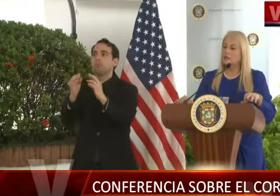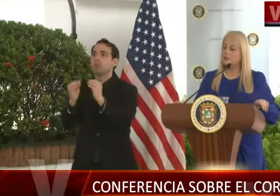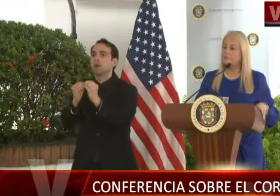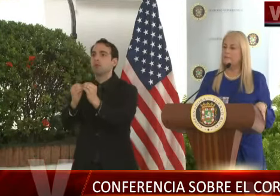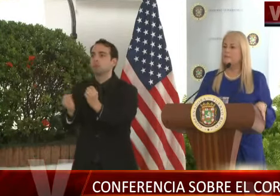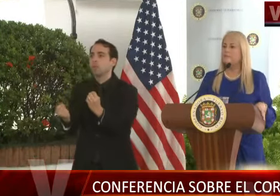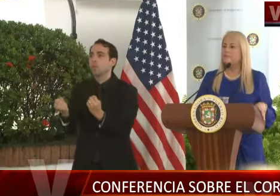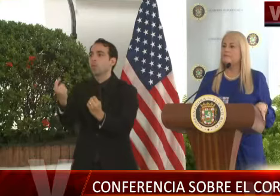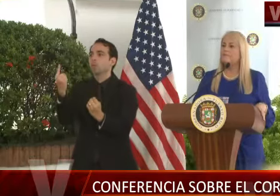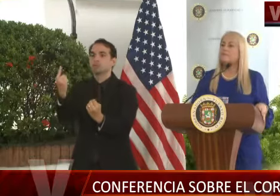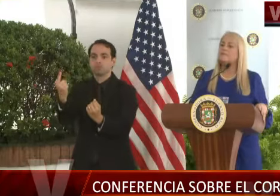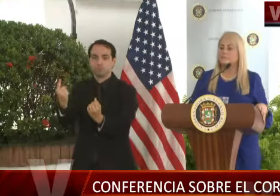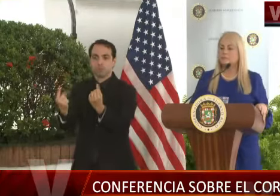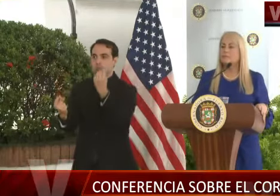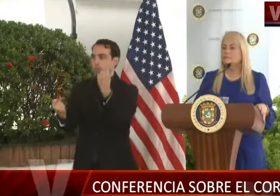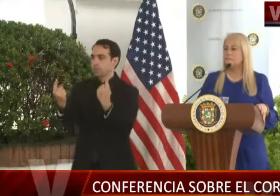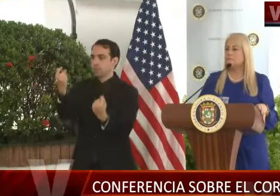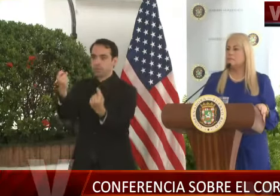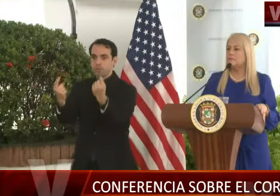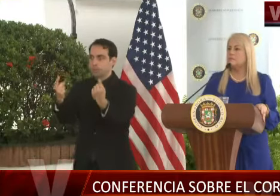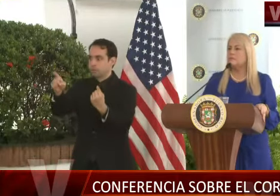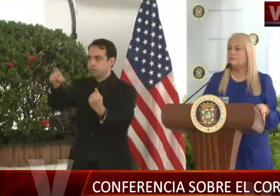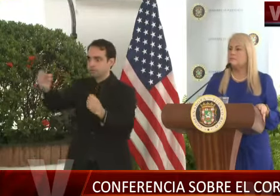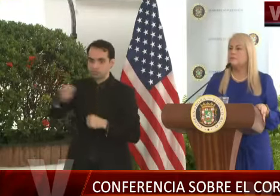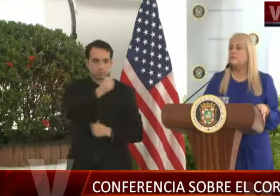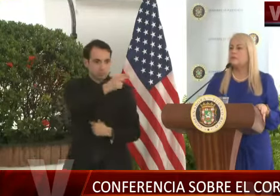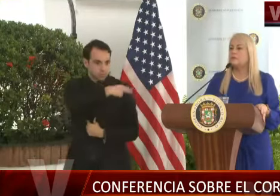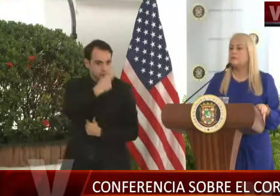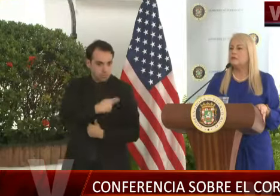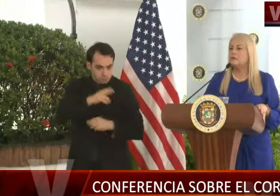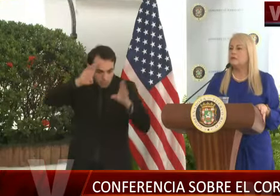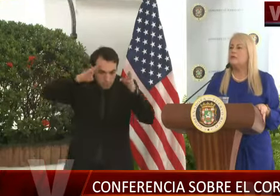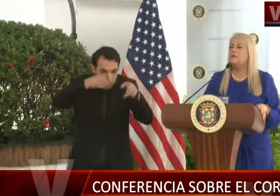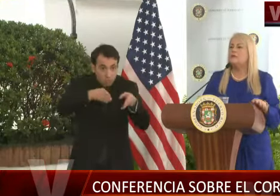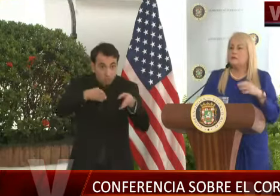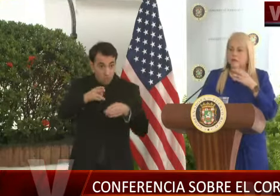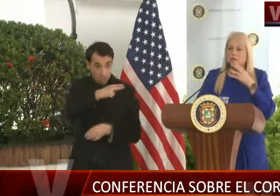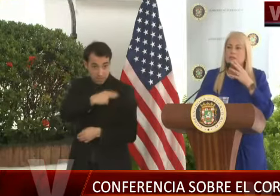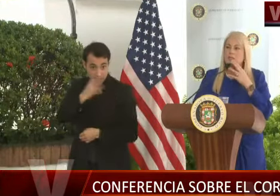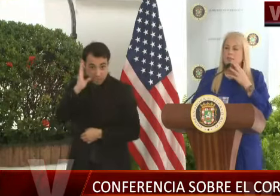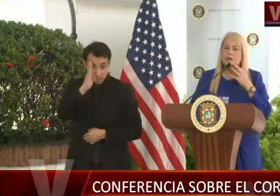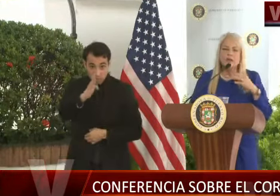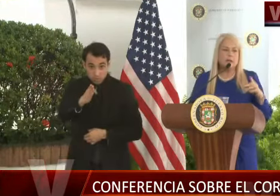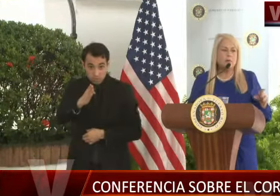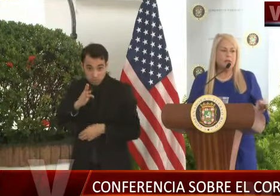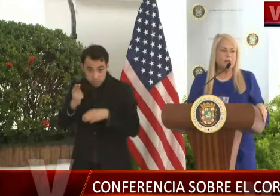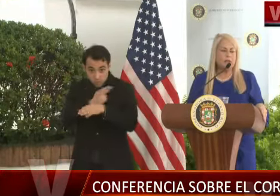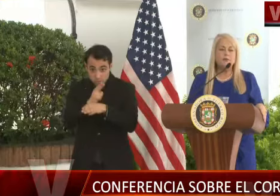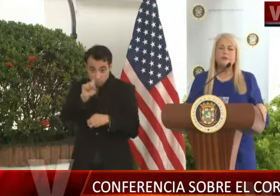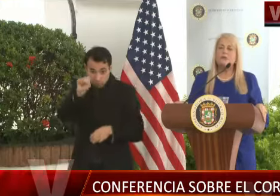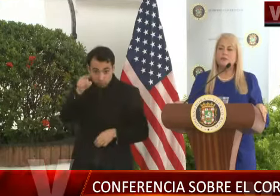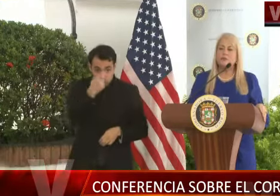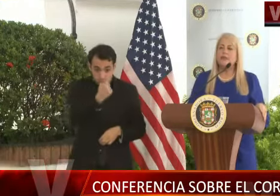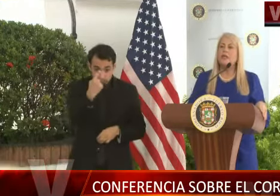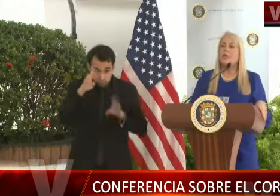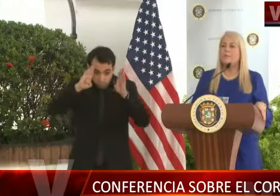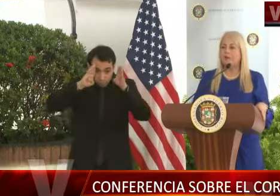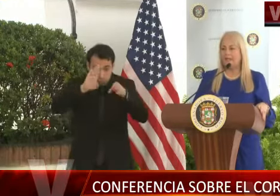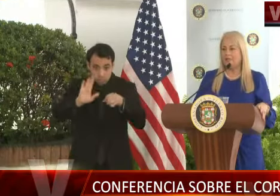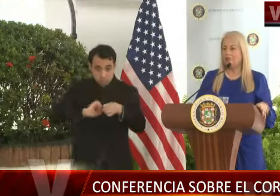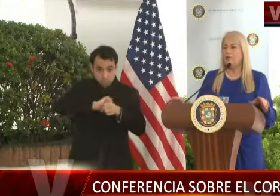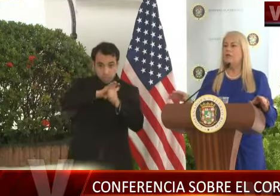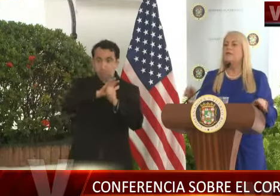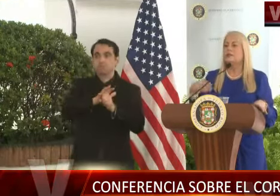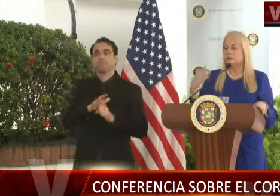que necesiten hospitalización, ¿ese hospital completo se va a usar para eso o cómo se Sí, lo que estamos proyectando es que ese hospital